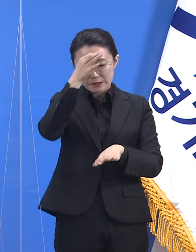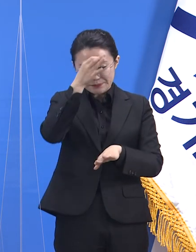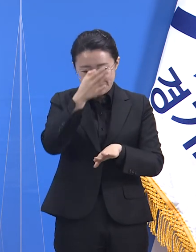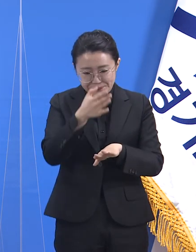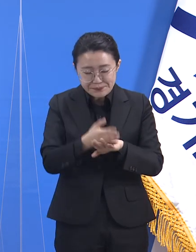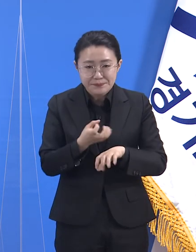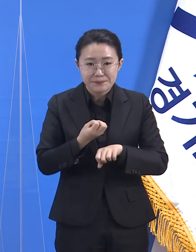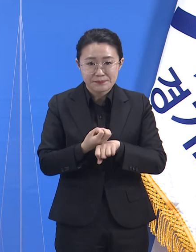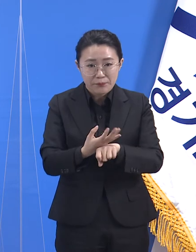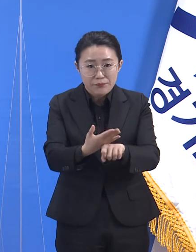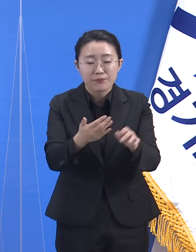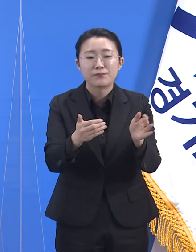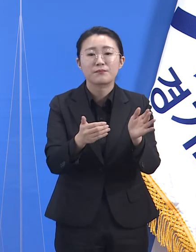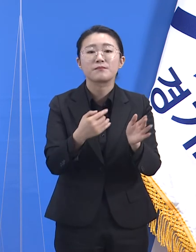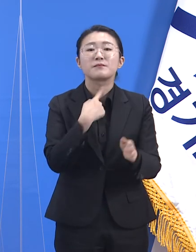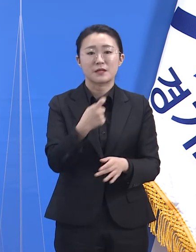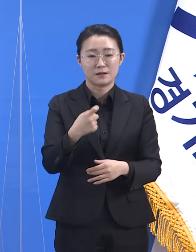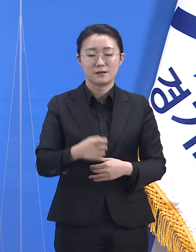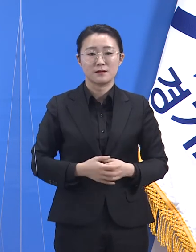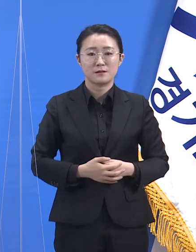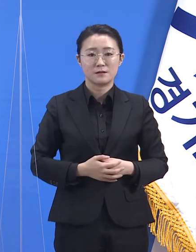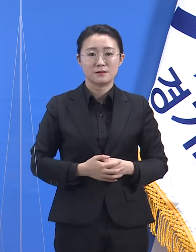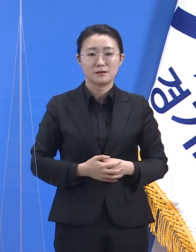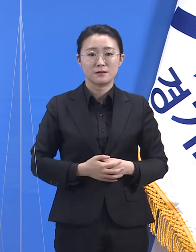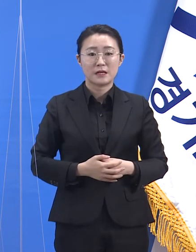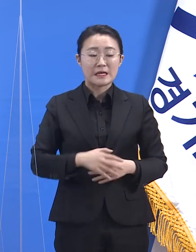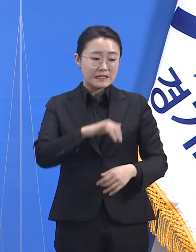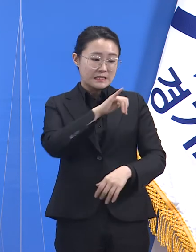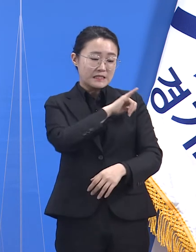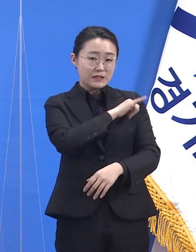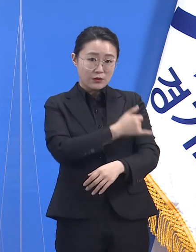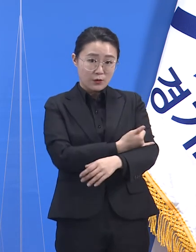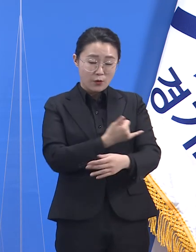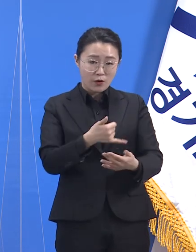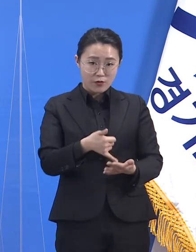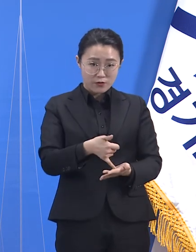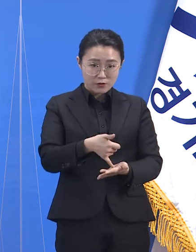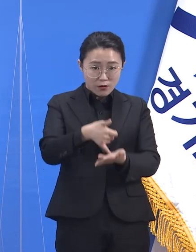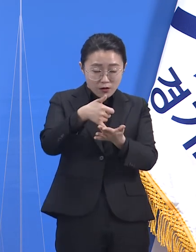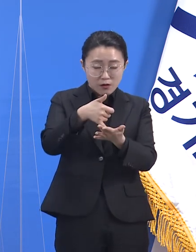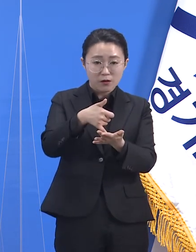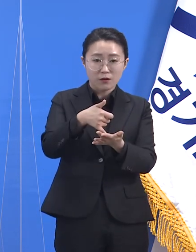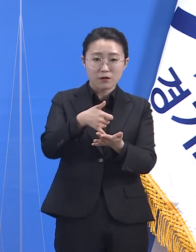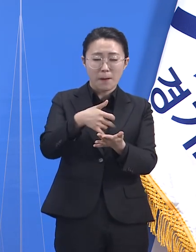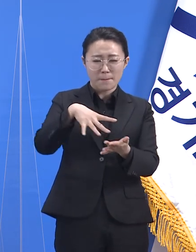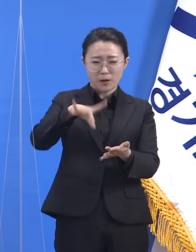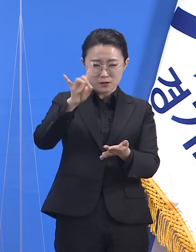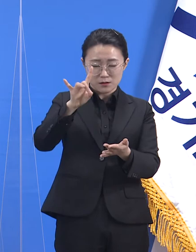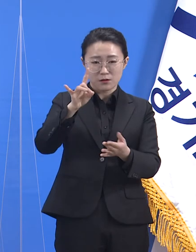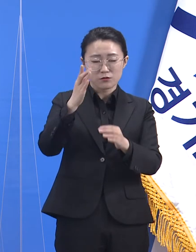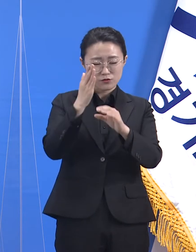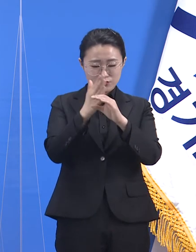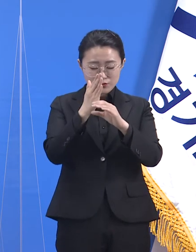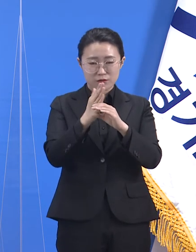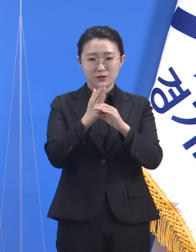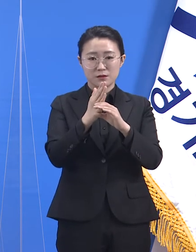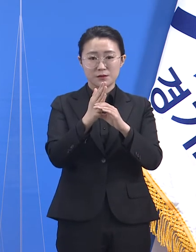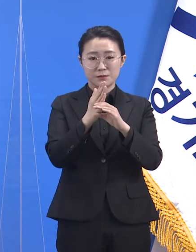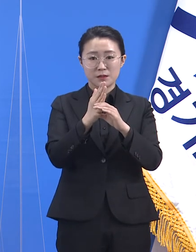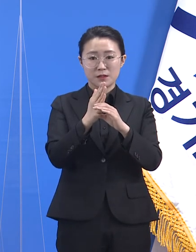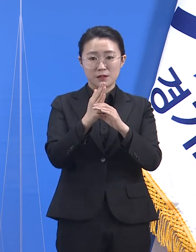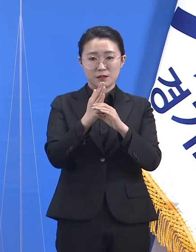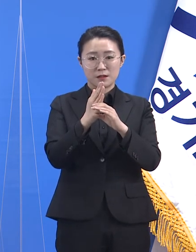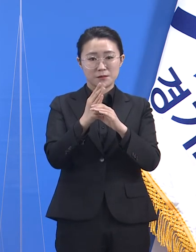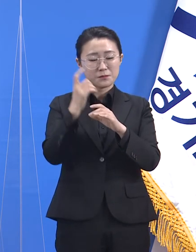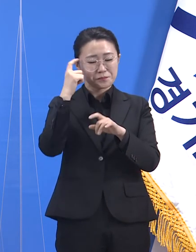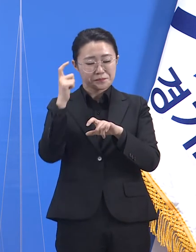중심에 놓고 정책을 마련하겠다는 다짐도 말씀드린 바 있습니다. 하지만 방역의